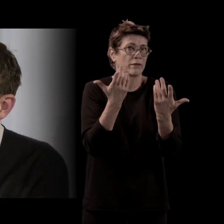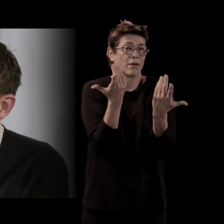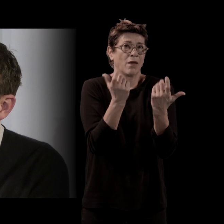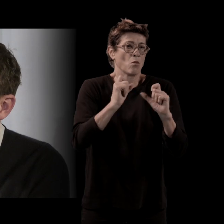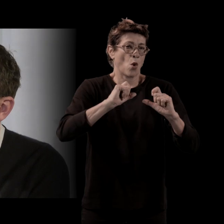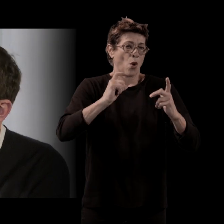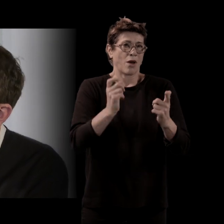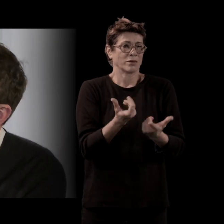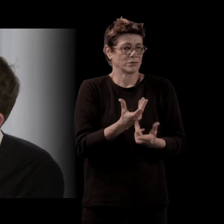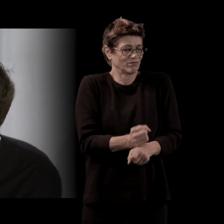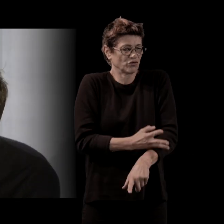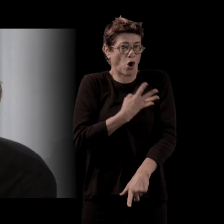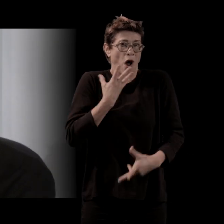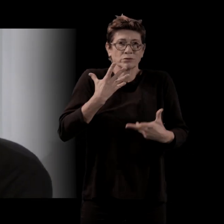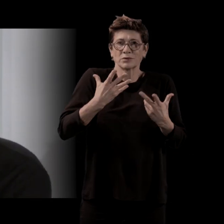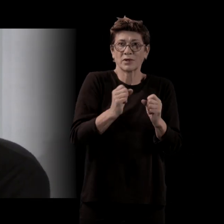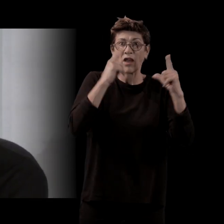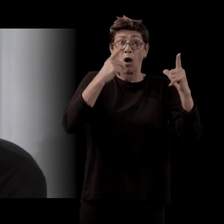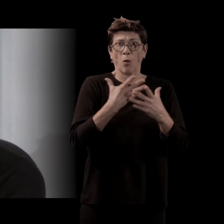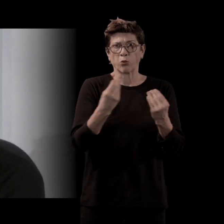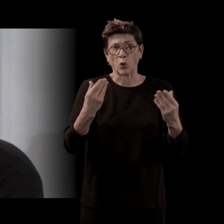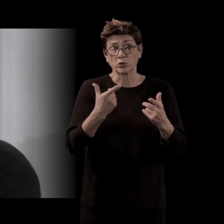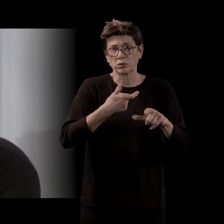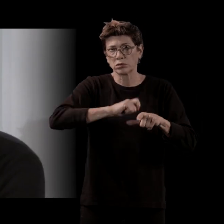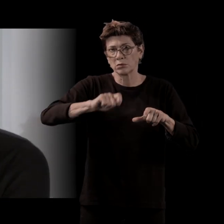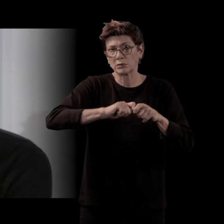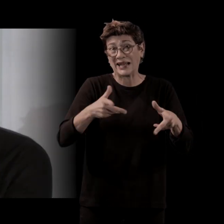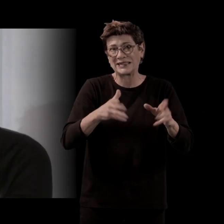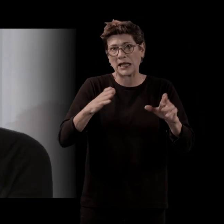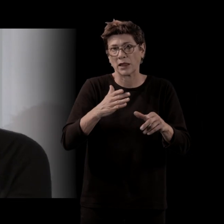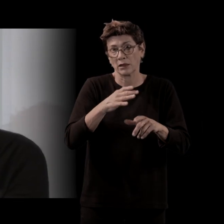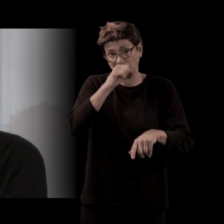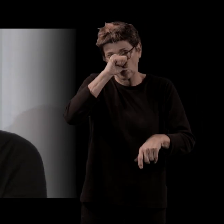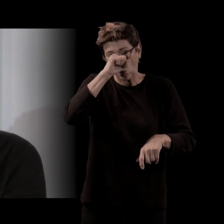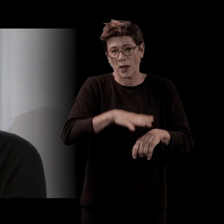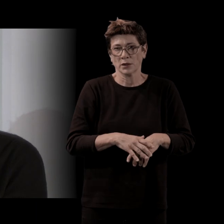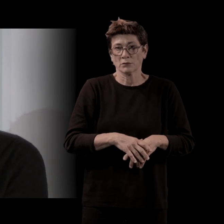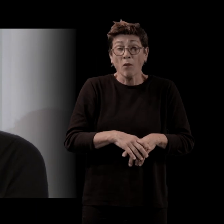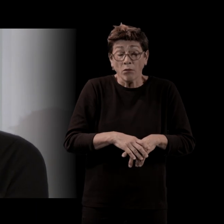il y avait quand même beaucoup de scènes de cul. Je n'avais pas l'impression d'en avoir écrit autant. Et quand ma mère y est allée, ça m'a un peu...